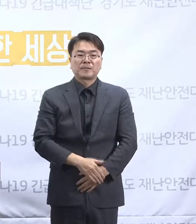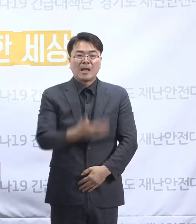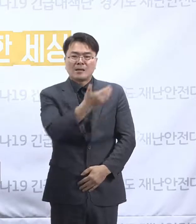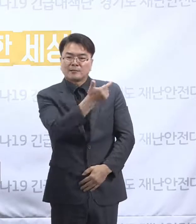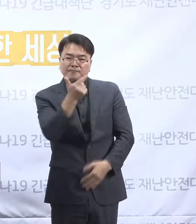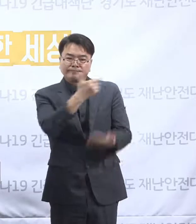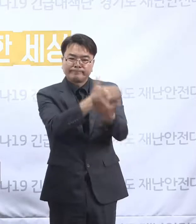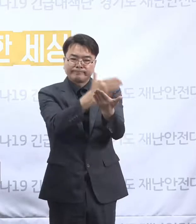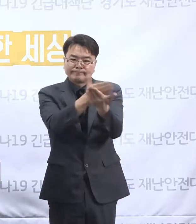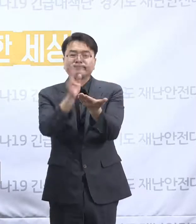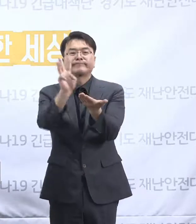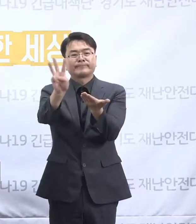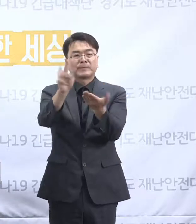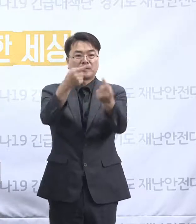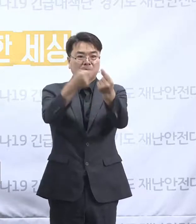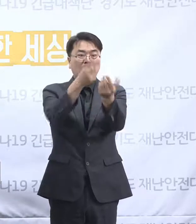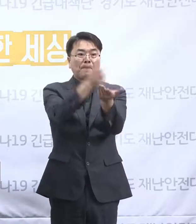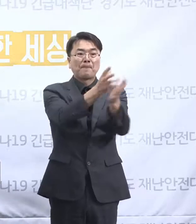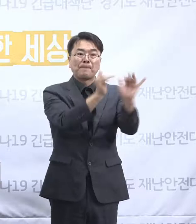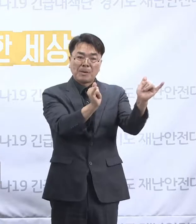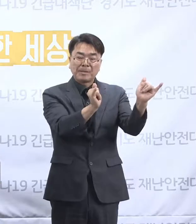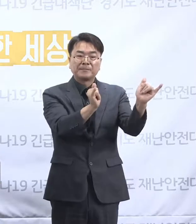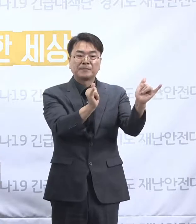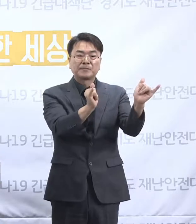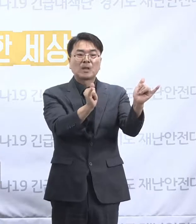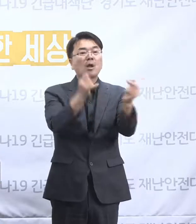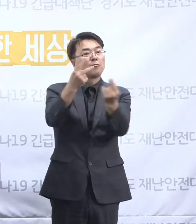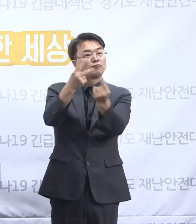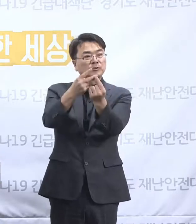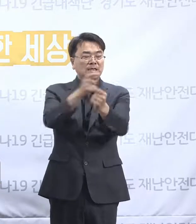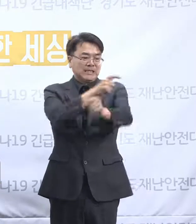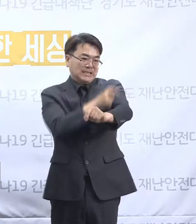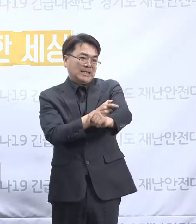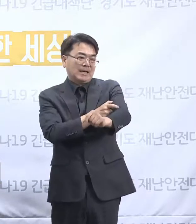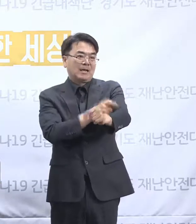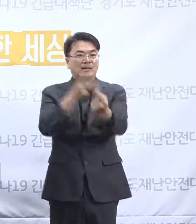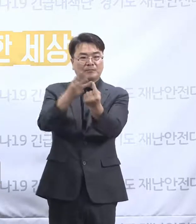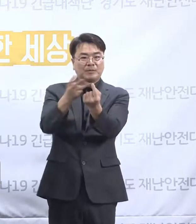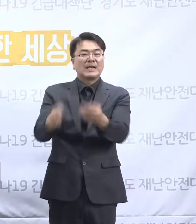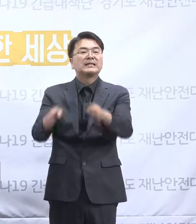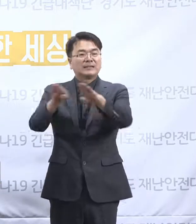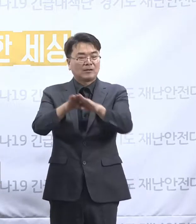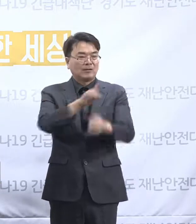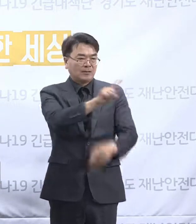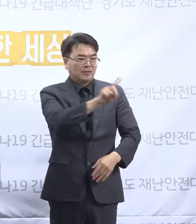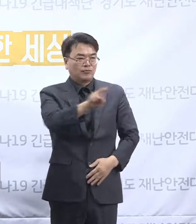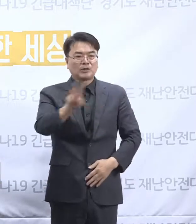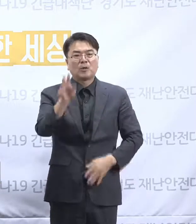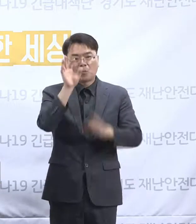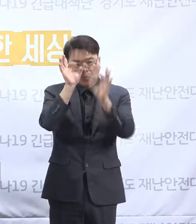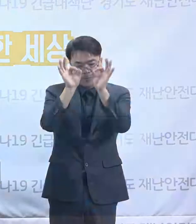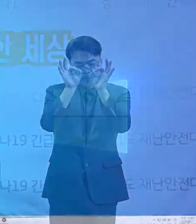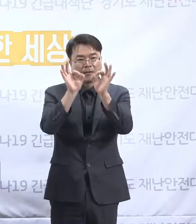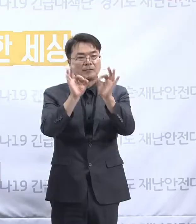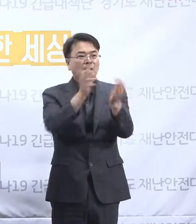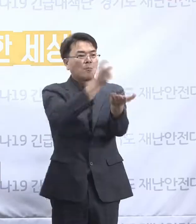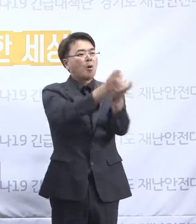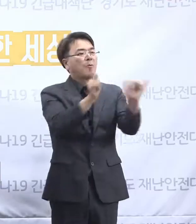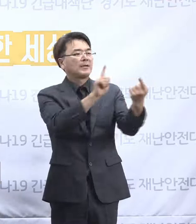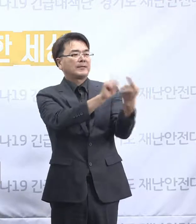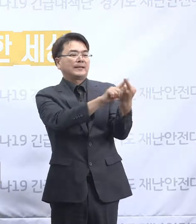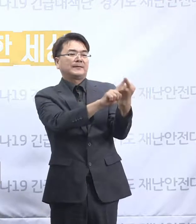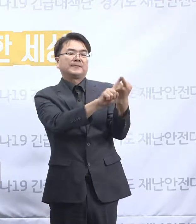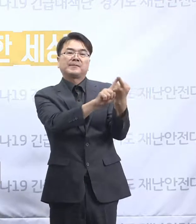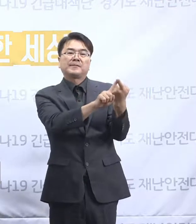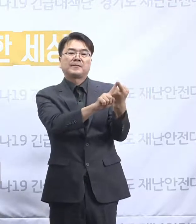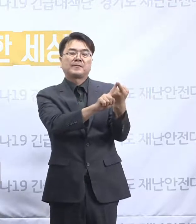세 가지 부분을 접근할 수 있는데 하나는 법인 그리고 하나는 이사 그리고 시설 이런 부분입니다. 법인에 대해서는